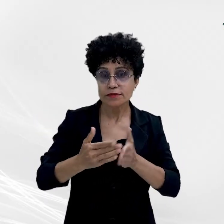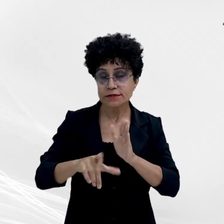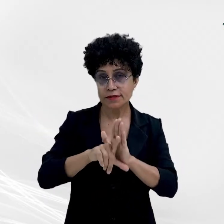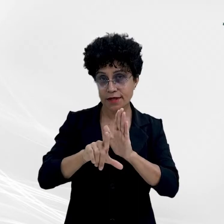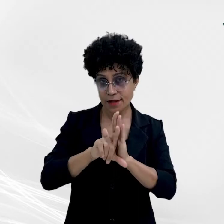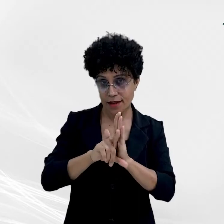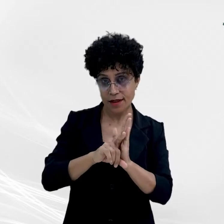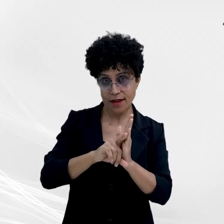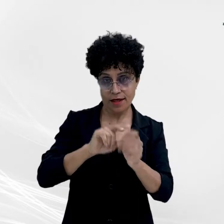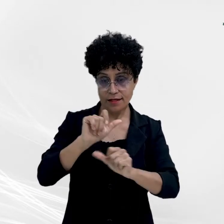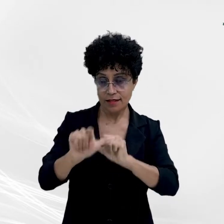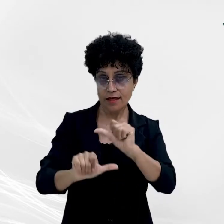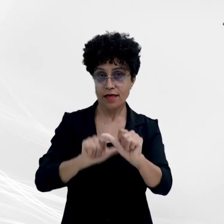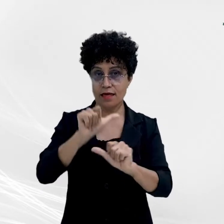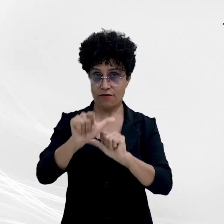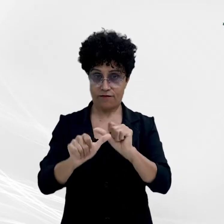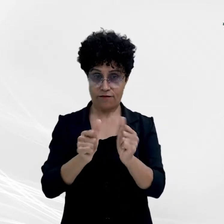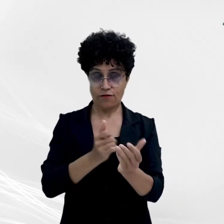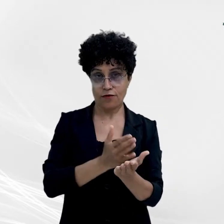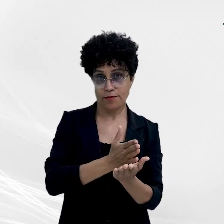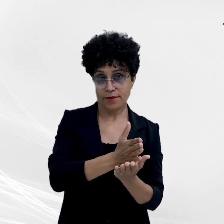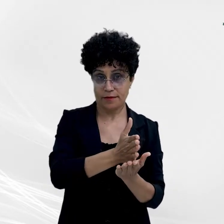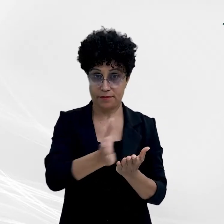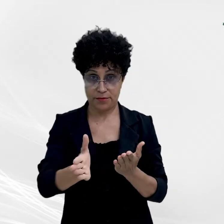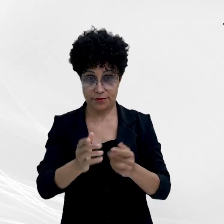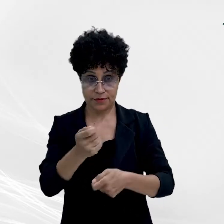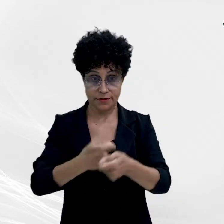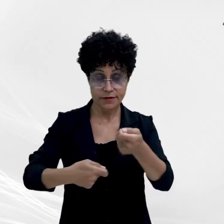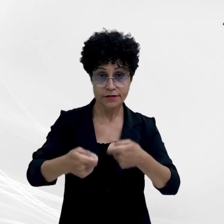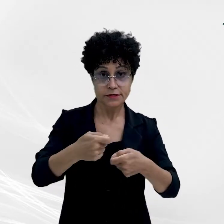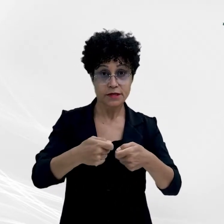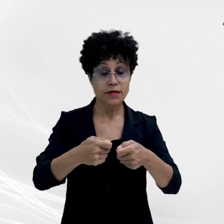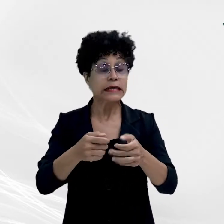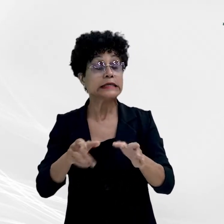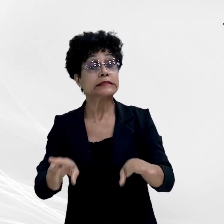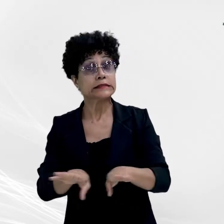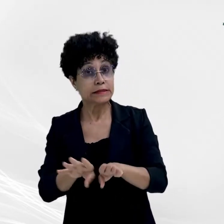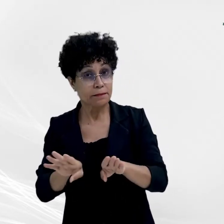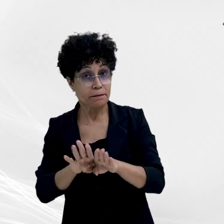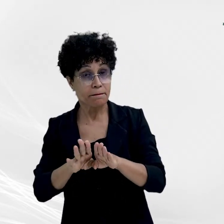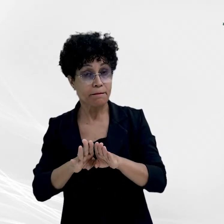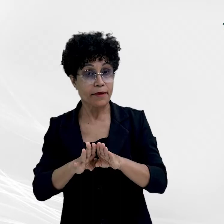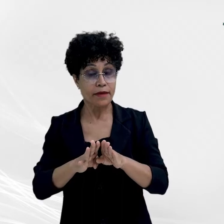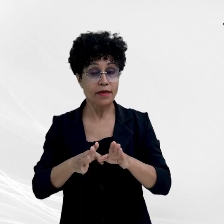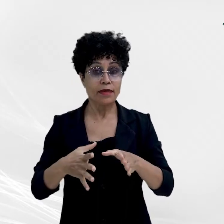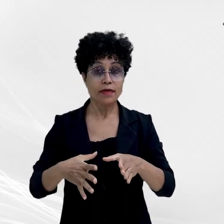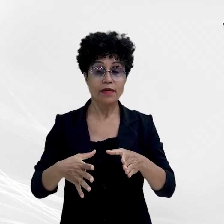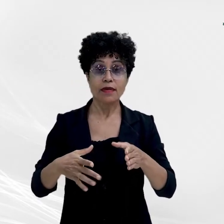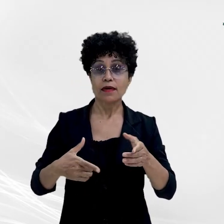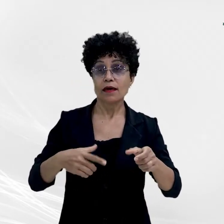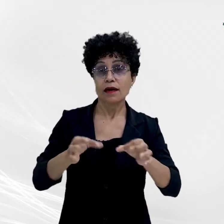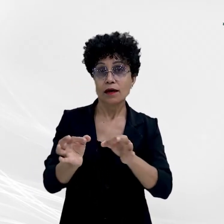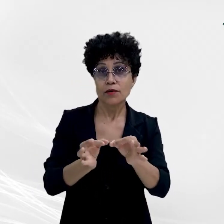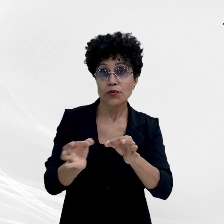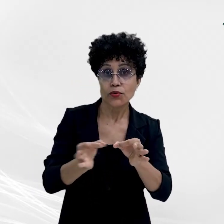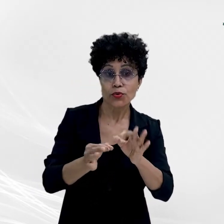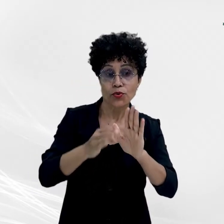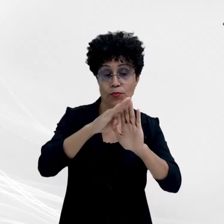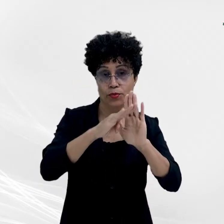administrativa e defendeu a elaboração de protocolos de atuação. Abre aspas. Precisamos